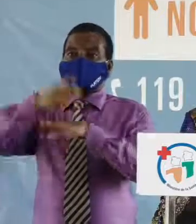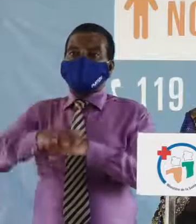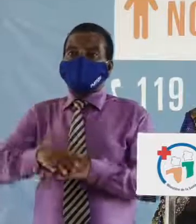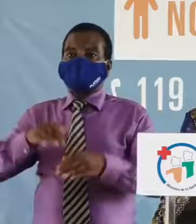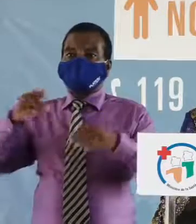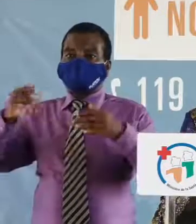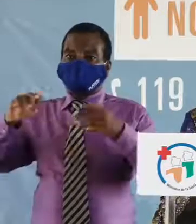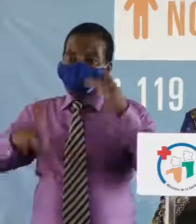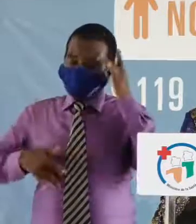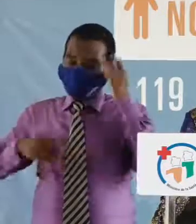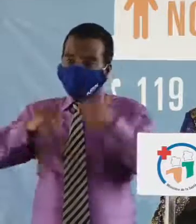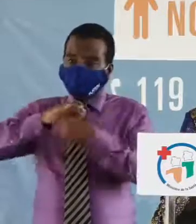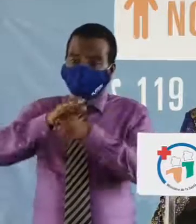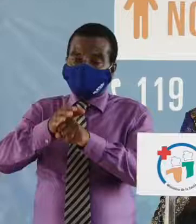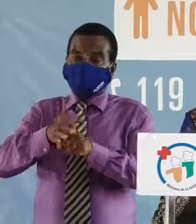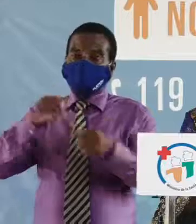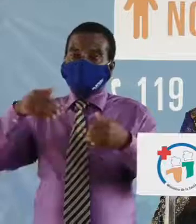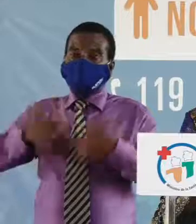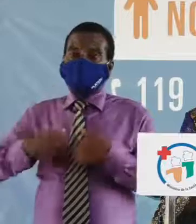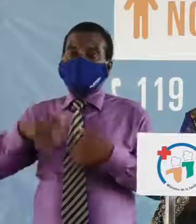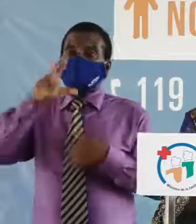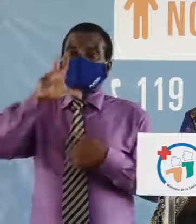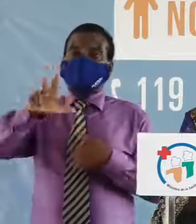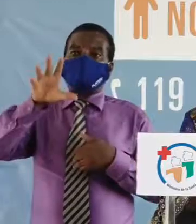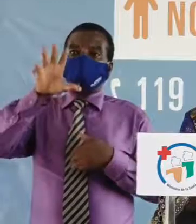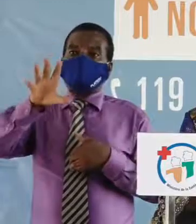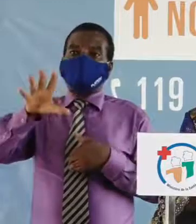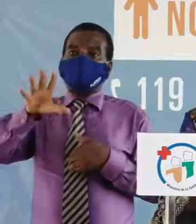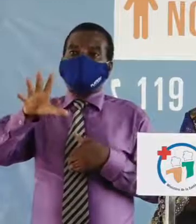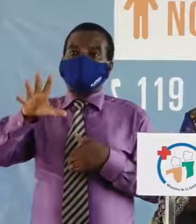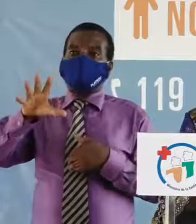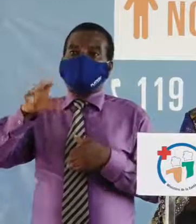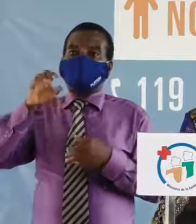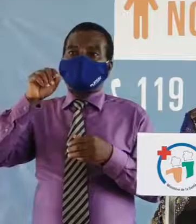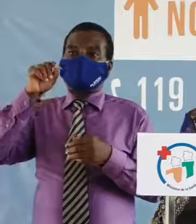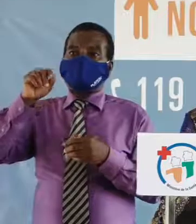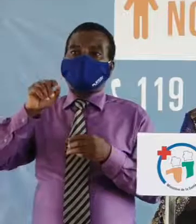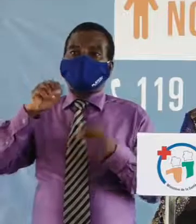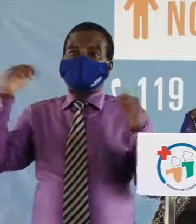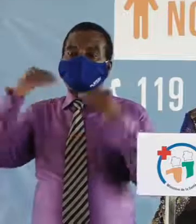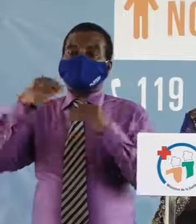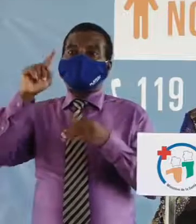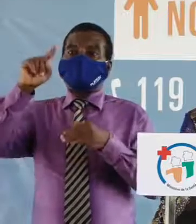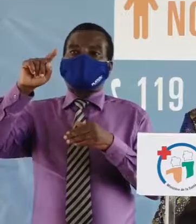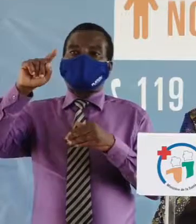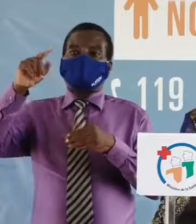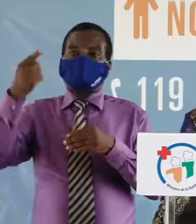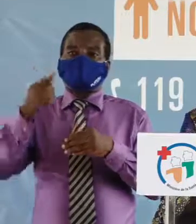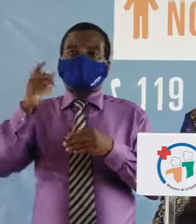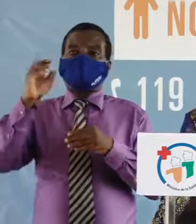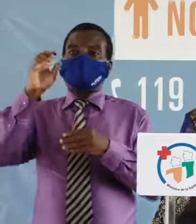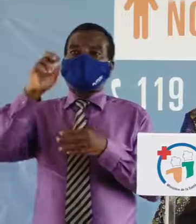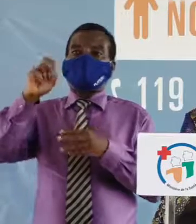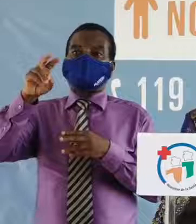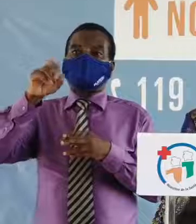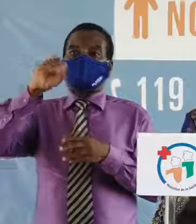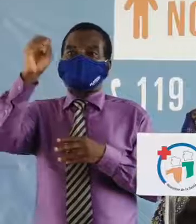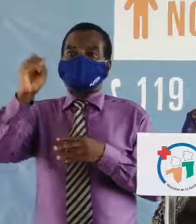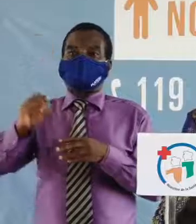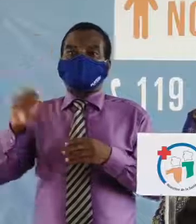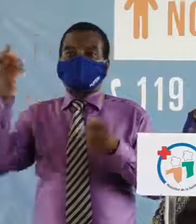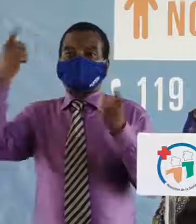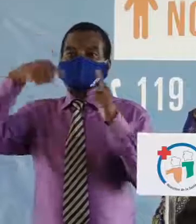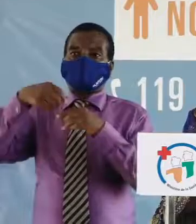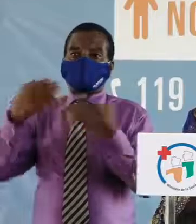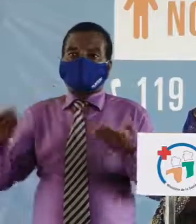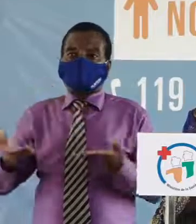coronavirus notifié à 35, soit 1,12% des sujets dépistés COVID-19 jusque